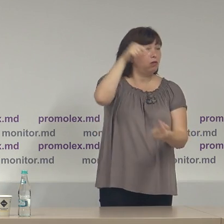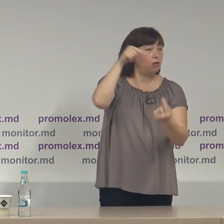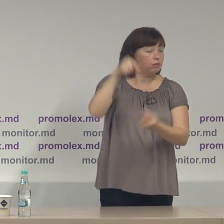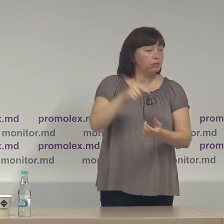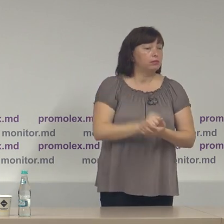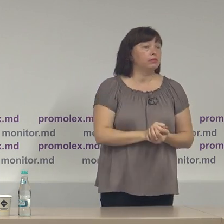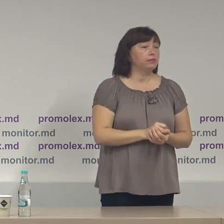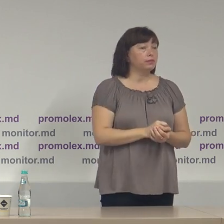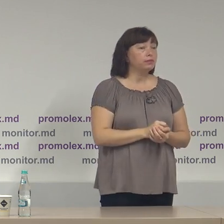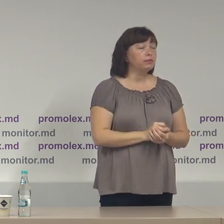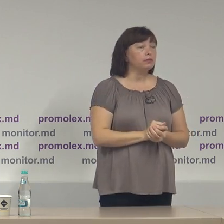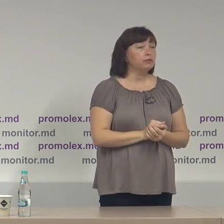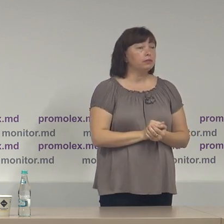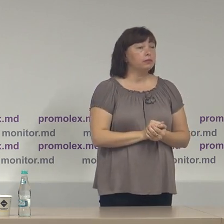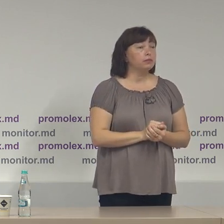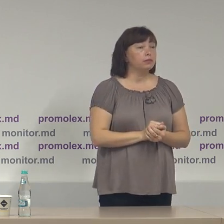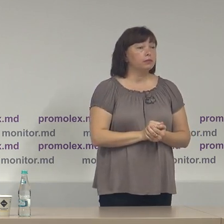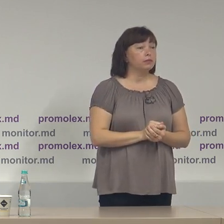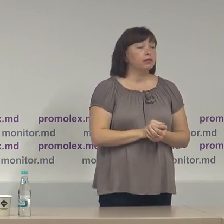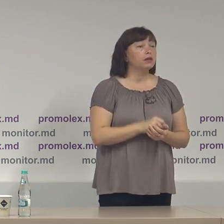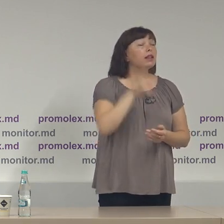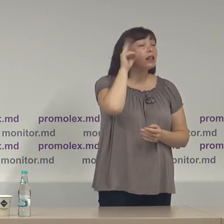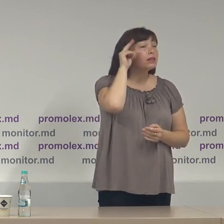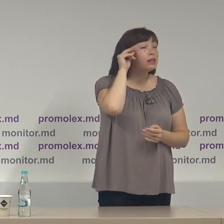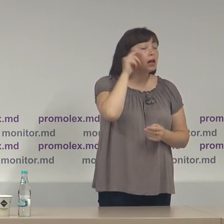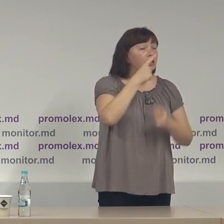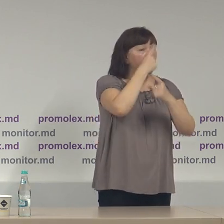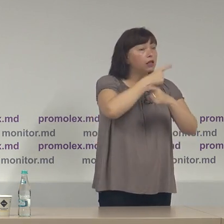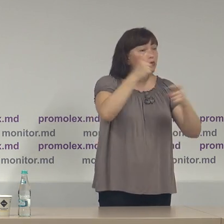speță Agenției Servicii Publice la data